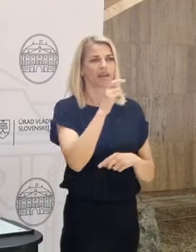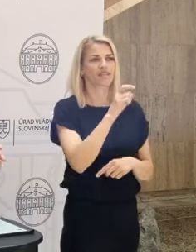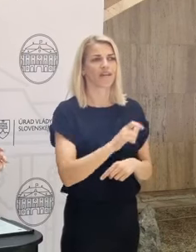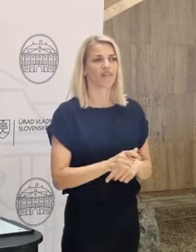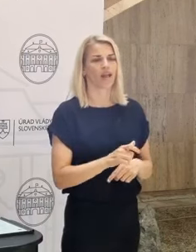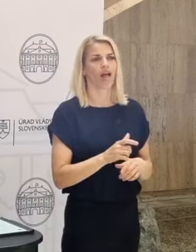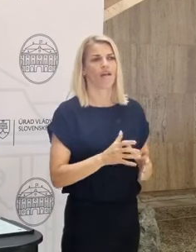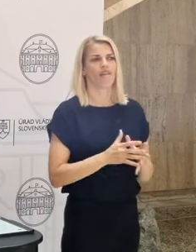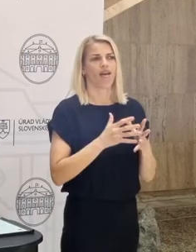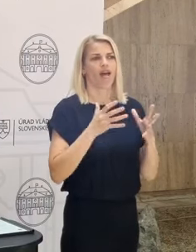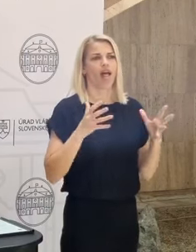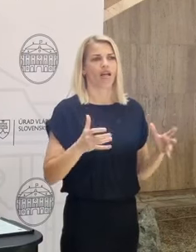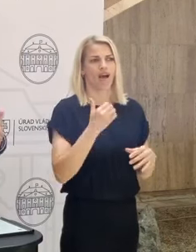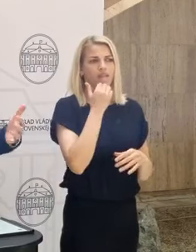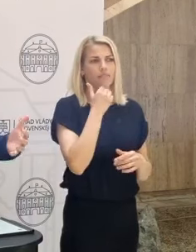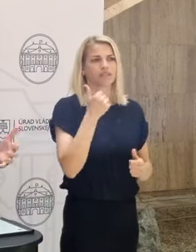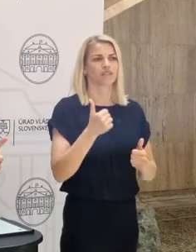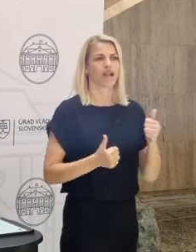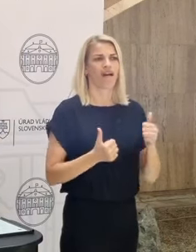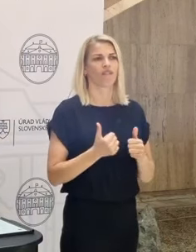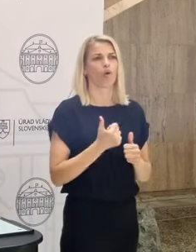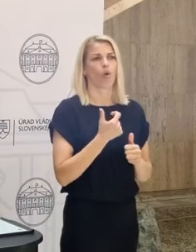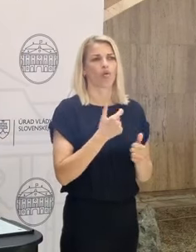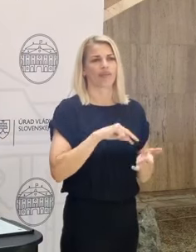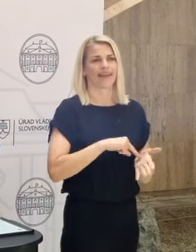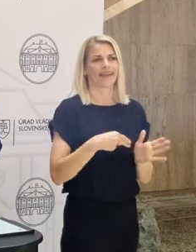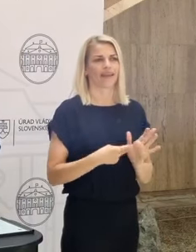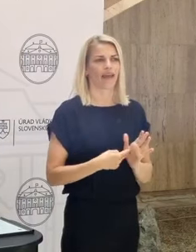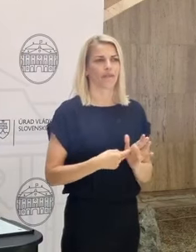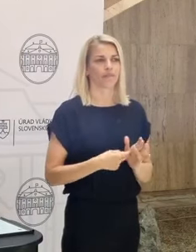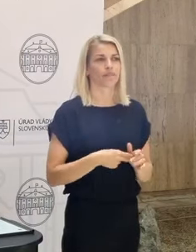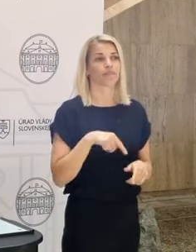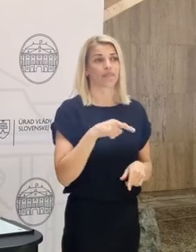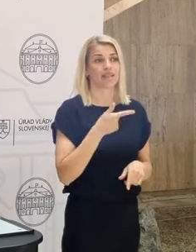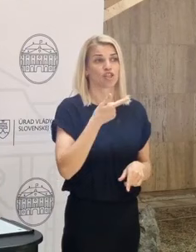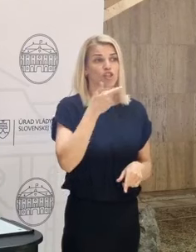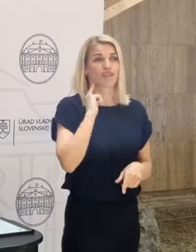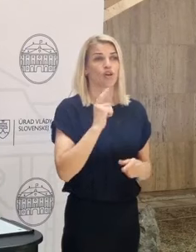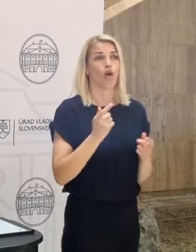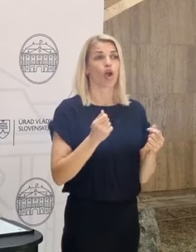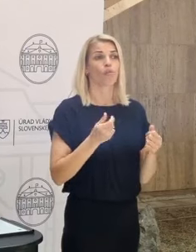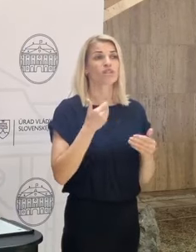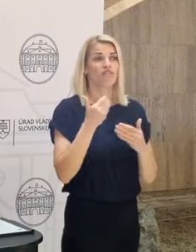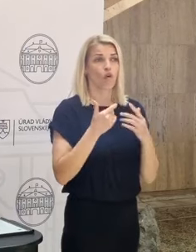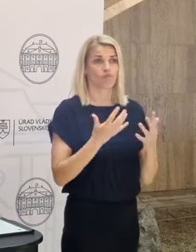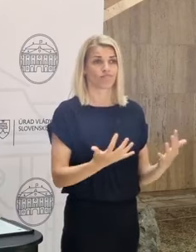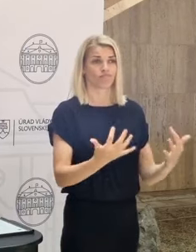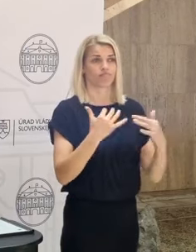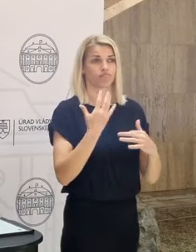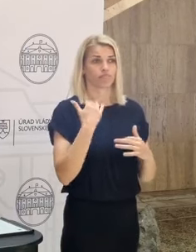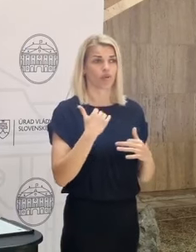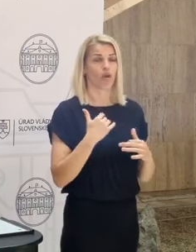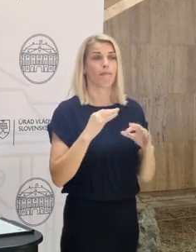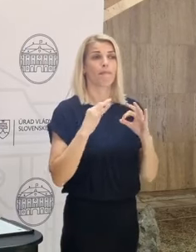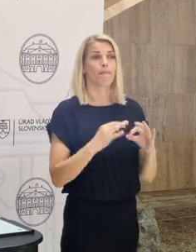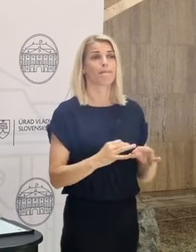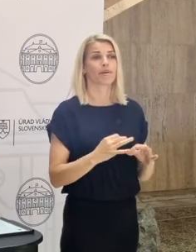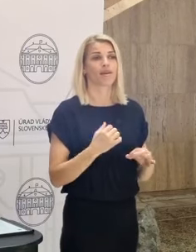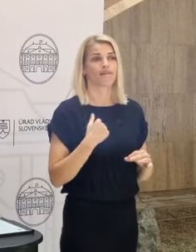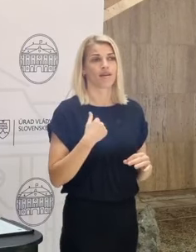veľkých IT gigantov, ktorí samozrejme tiež prichádzajú na Svetové ekonomické fórum. A som rád, že som mohol práve týmto